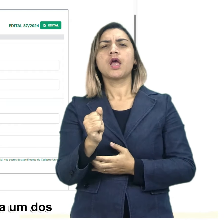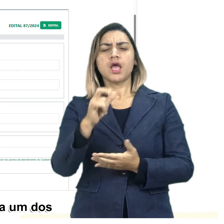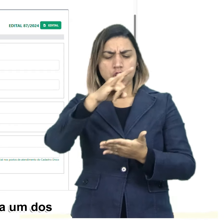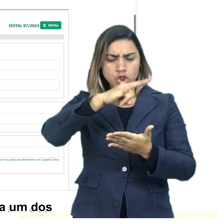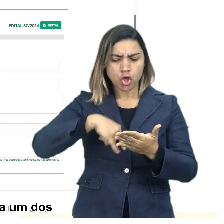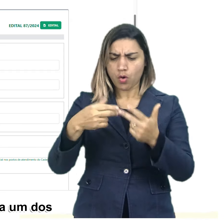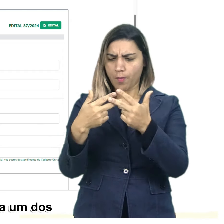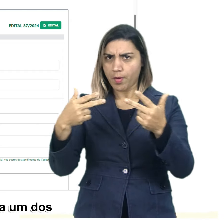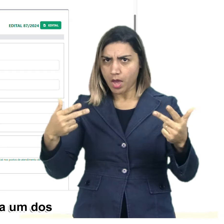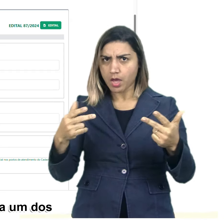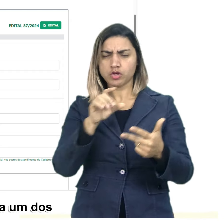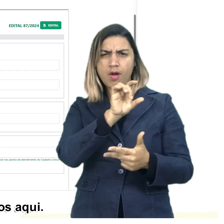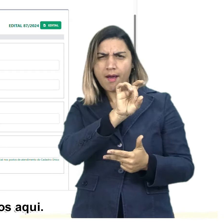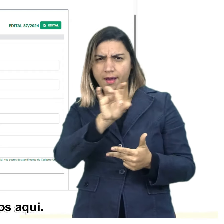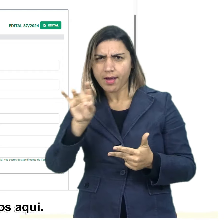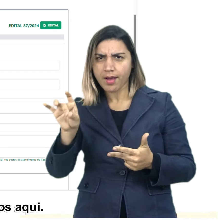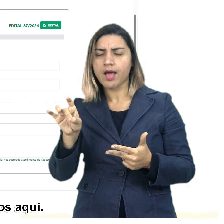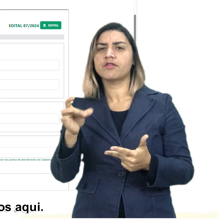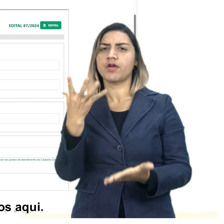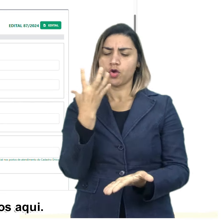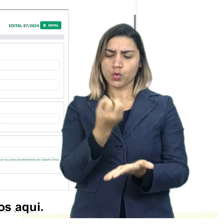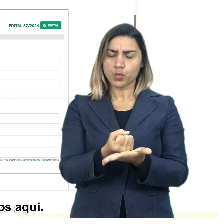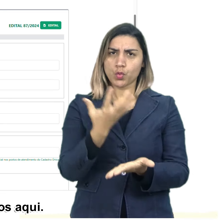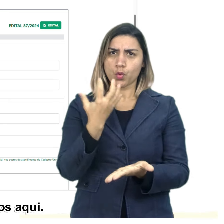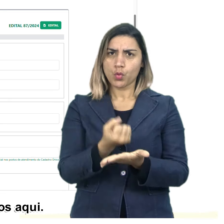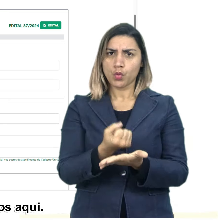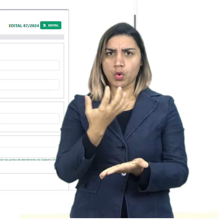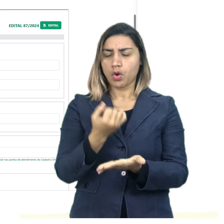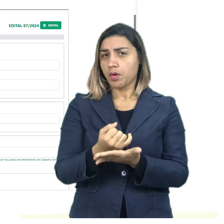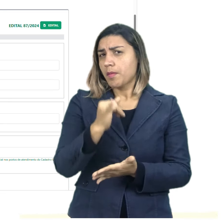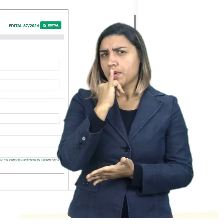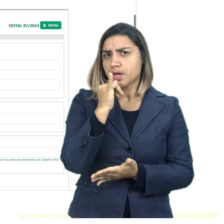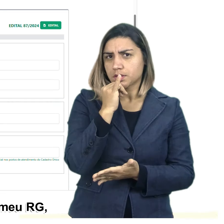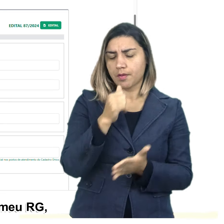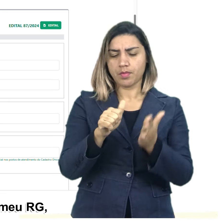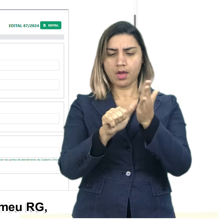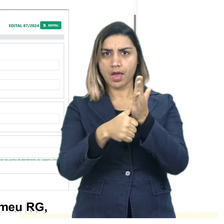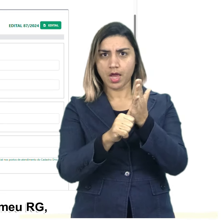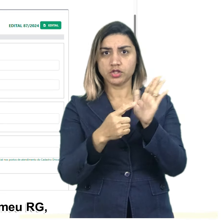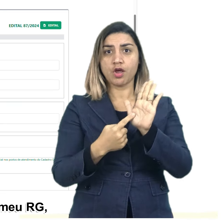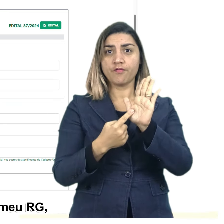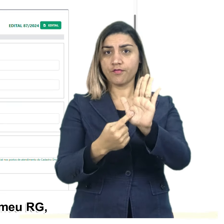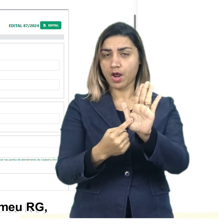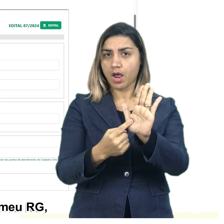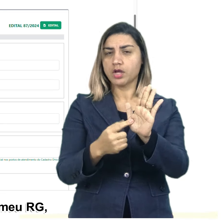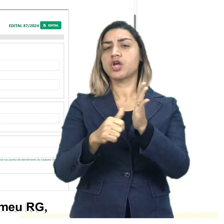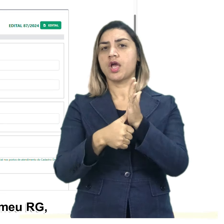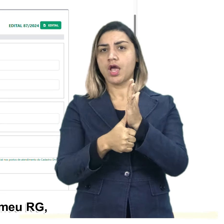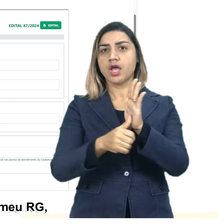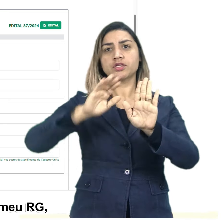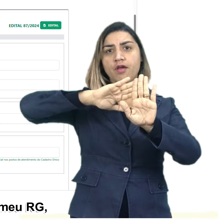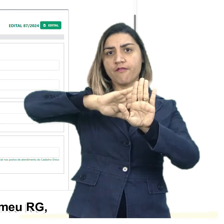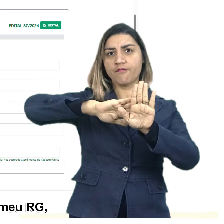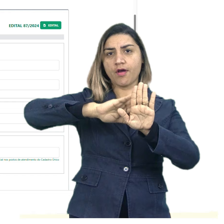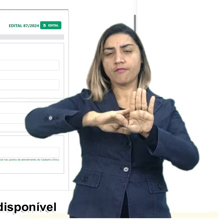fazer o upload de cada um dos documentos que estão colocados aqui, a frente do meu RG, o